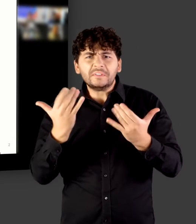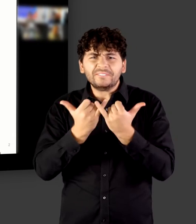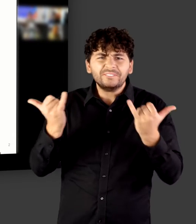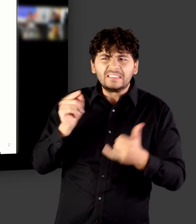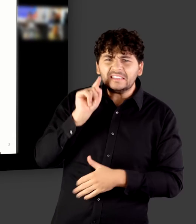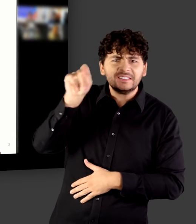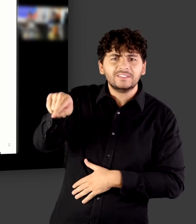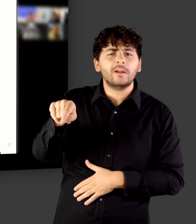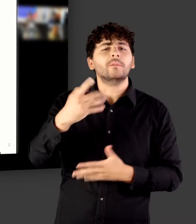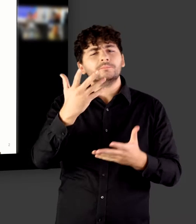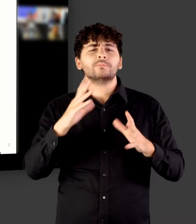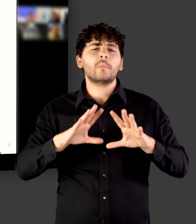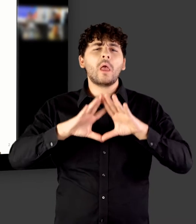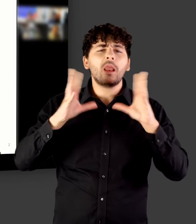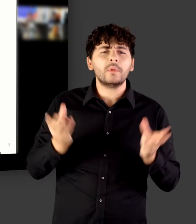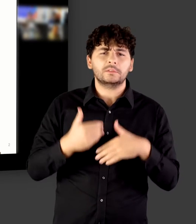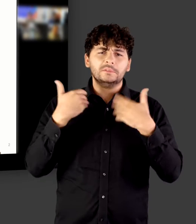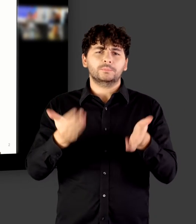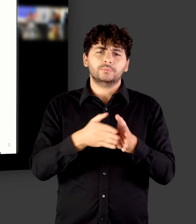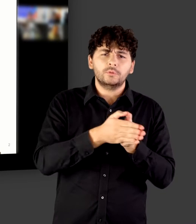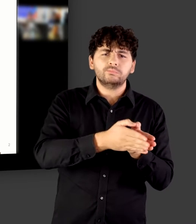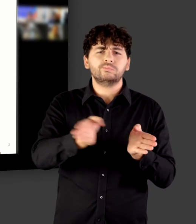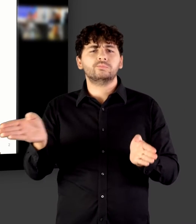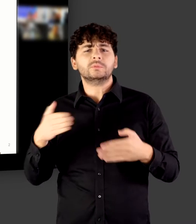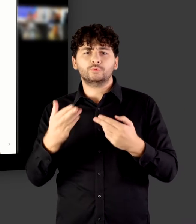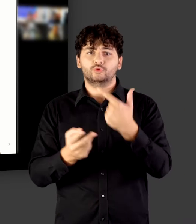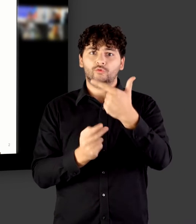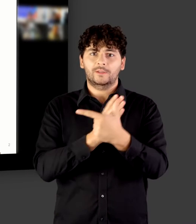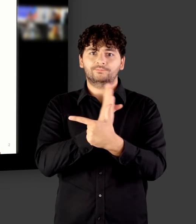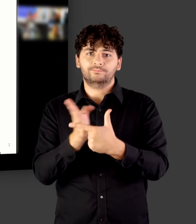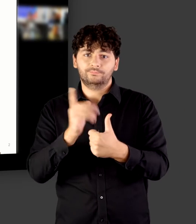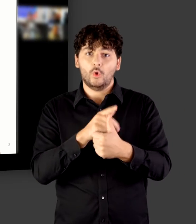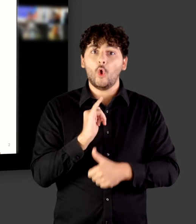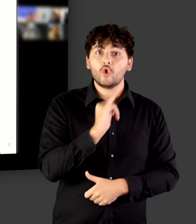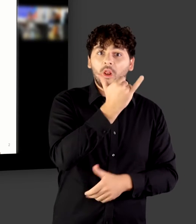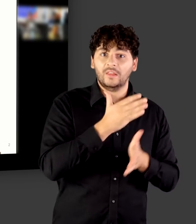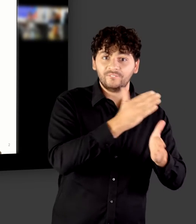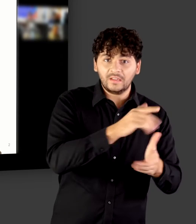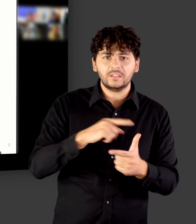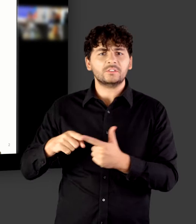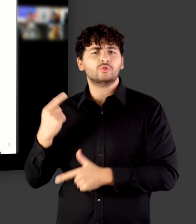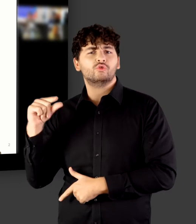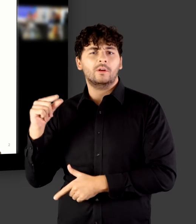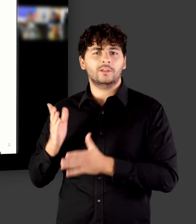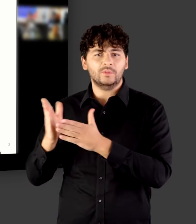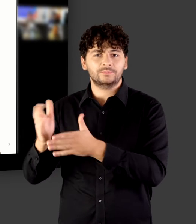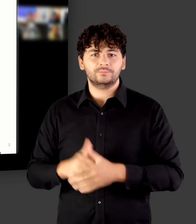vor allem zwei Wegen unterschieden, einmal dem goldenen und dem grünen Weg zu Open Access. Der goldene Weg bezeichnet